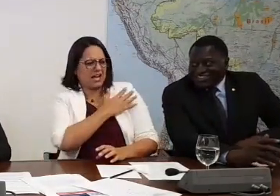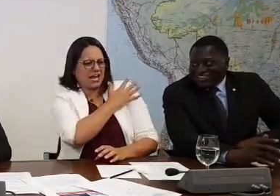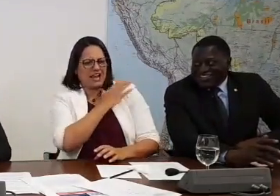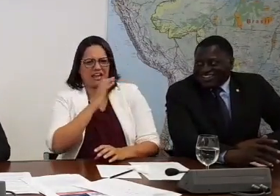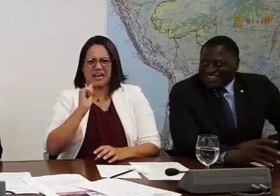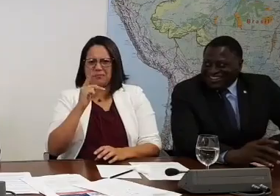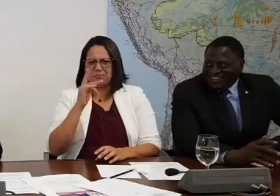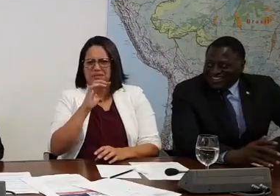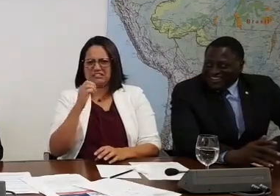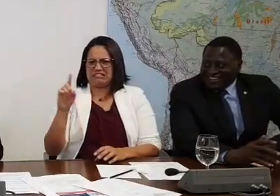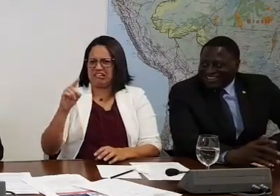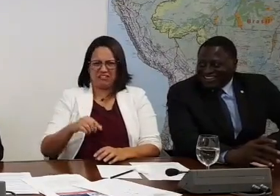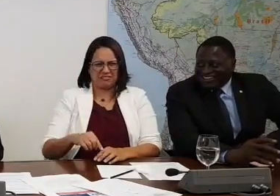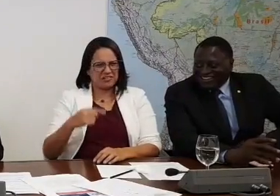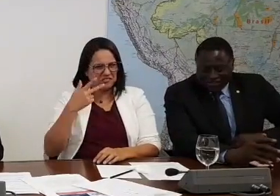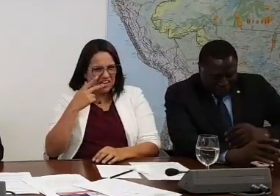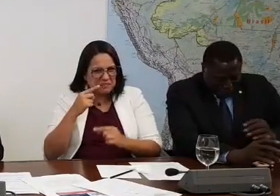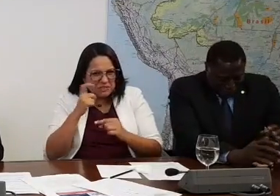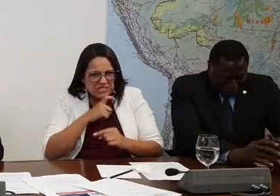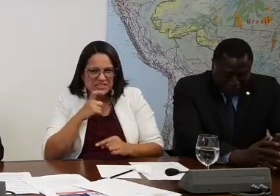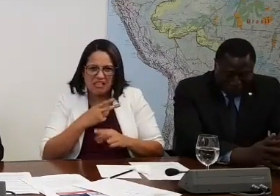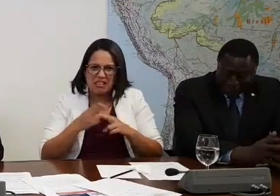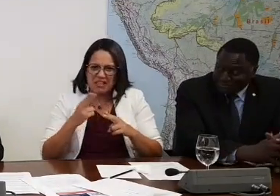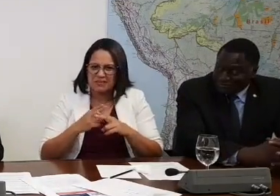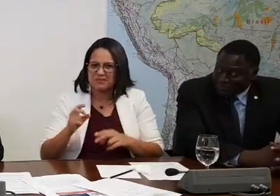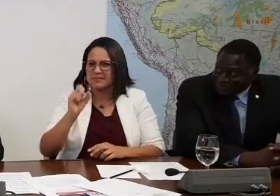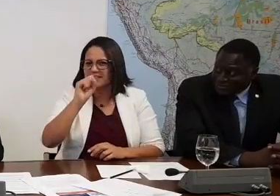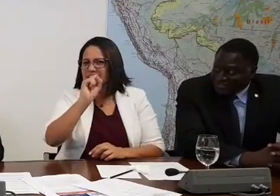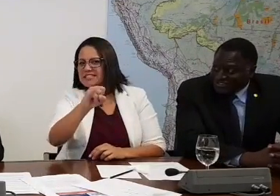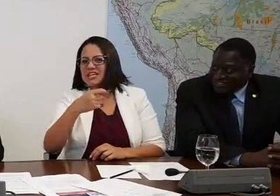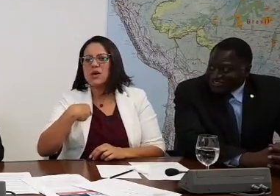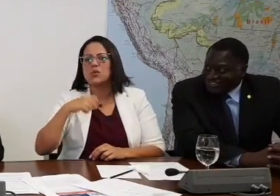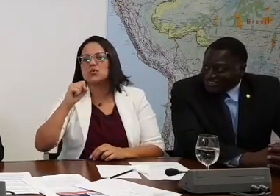esse papo de querer. Se tu fosse... Se eu fosse o subtenente...